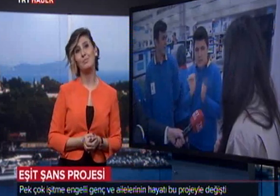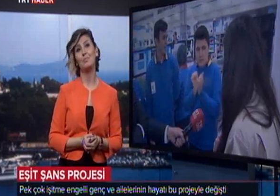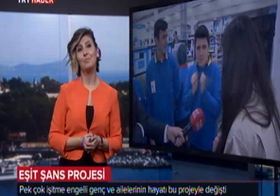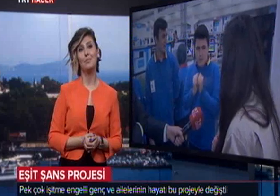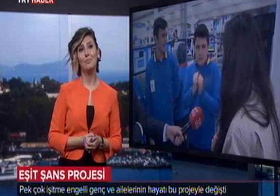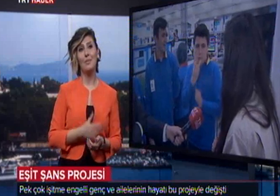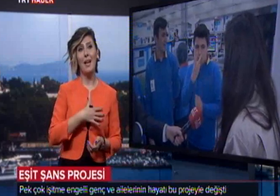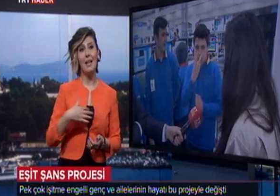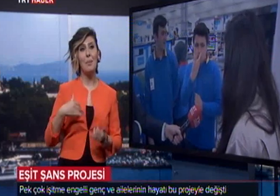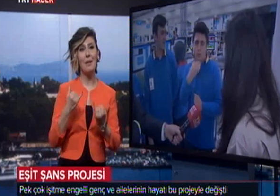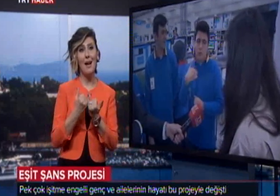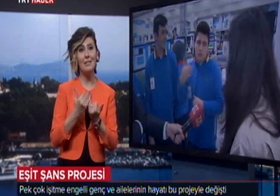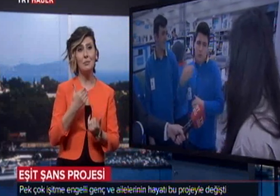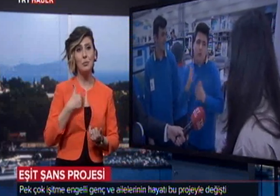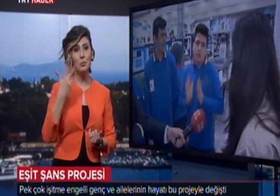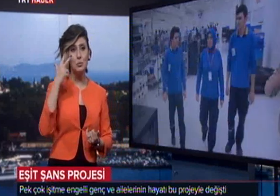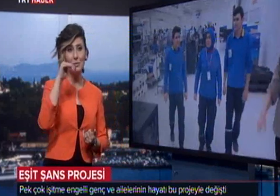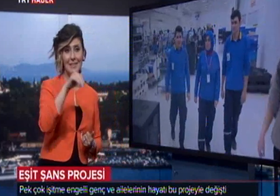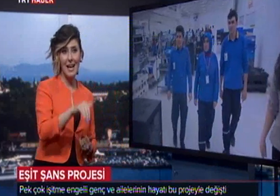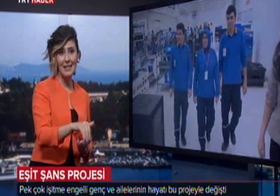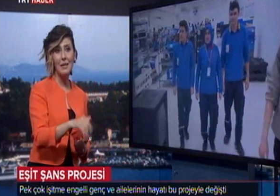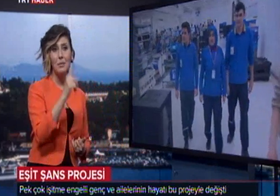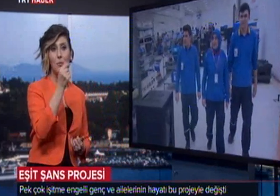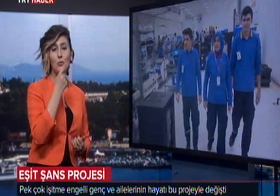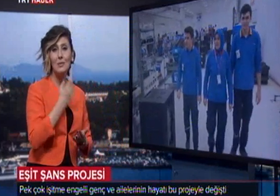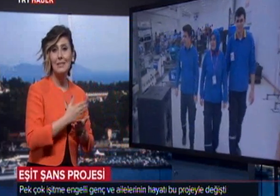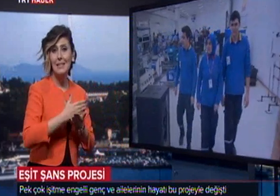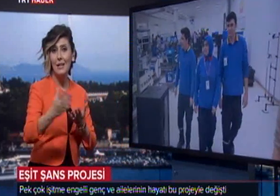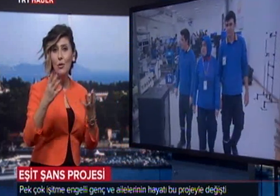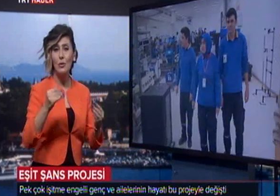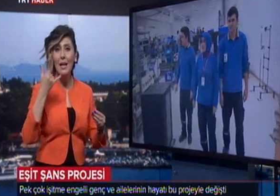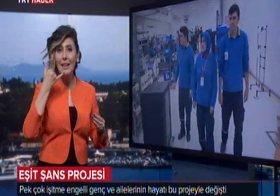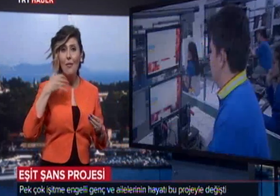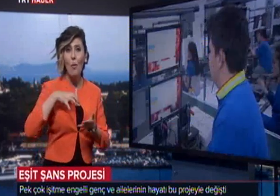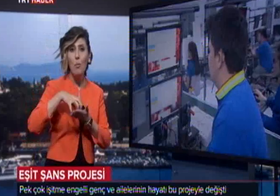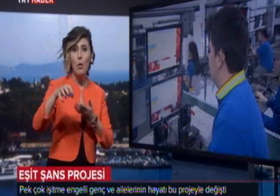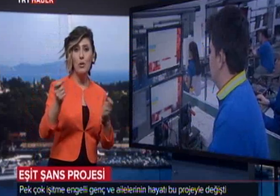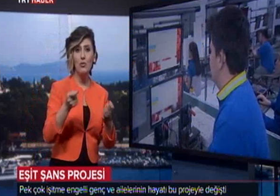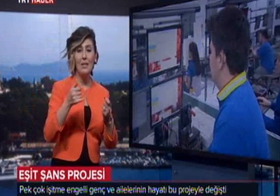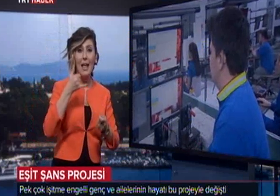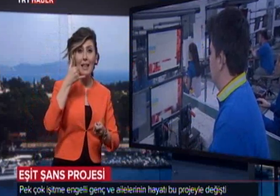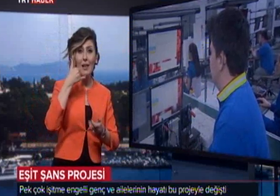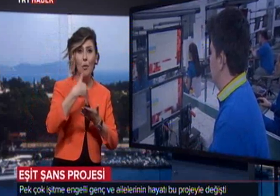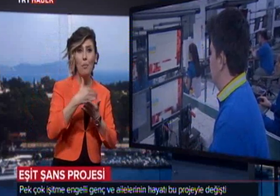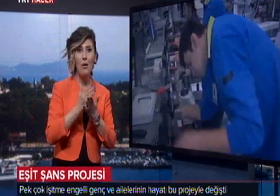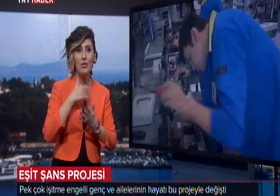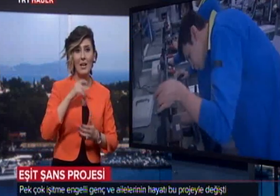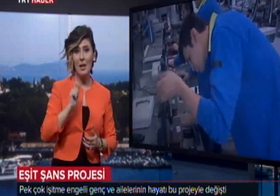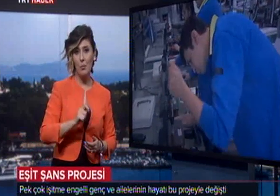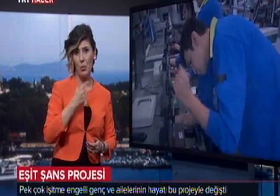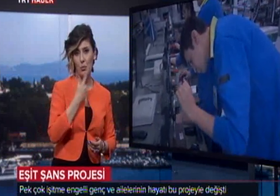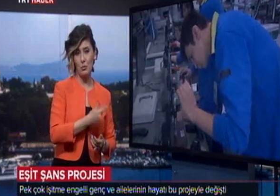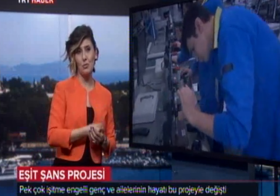Annem, kardeşim ve ben üçümüz geldik. Bir buçuk sene oldu. Telefon bölümünde çalışıyoruz. Telefon parçalarını yapıyoruz.